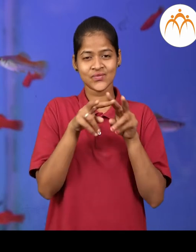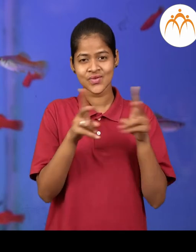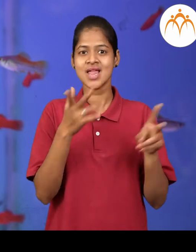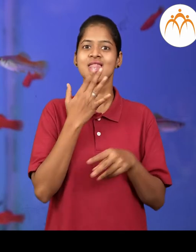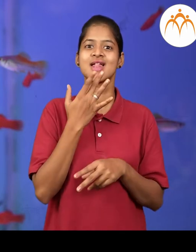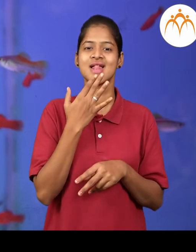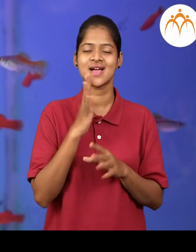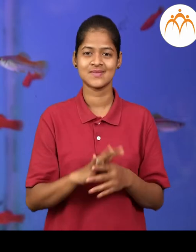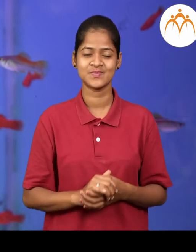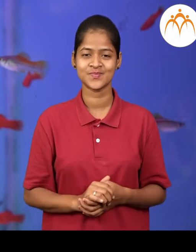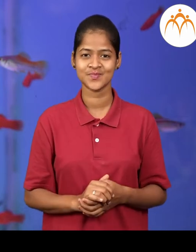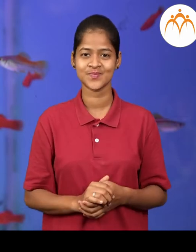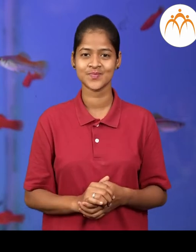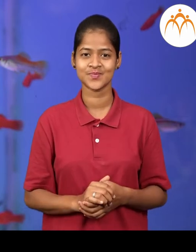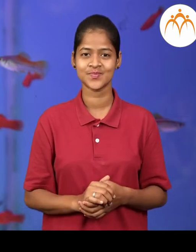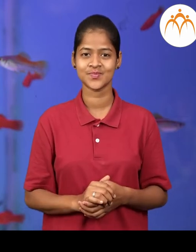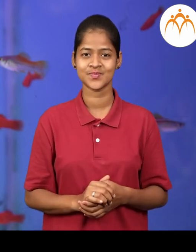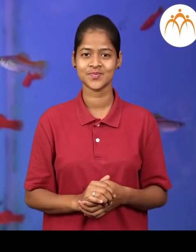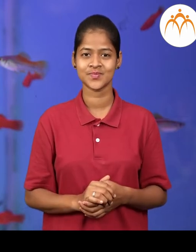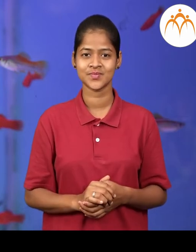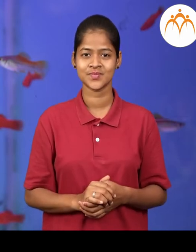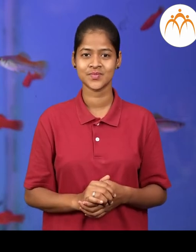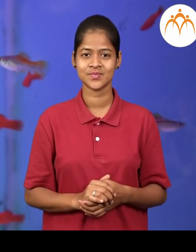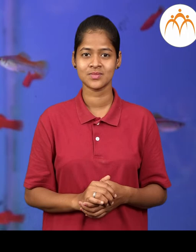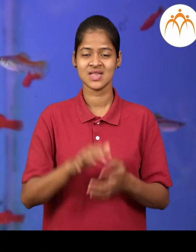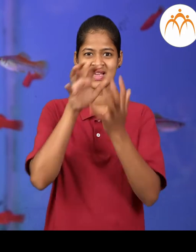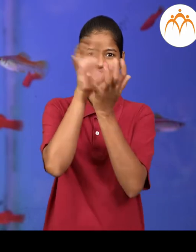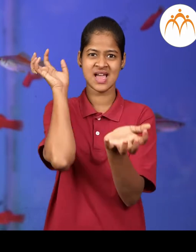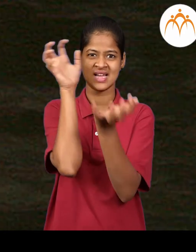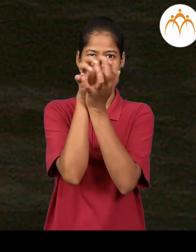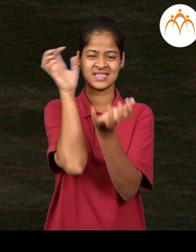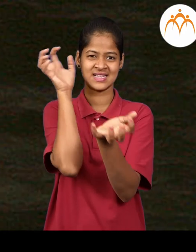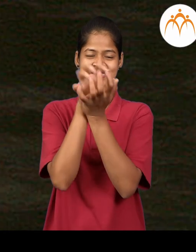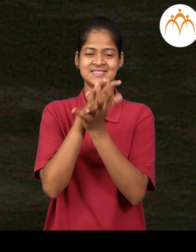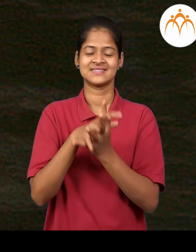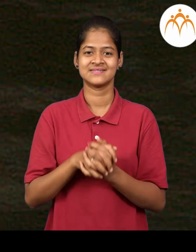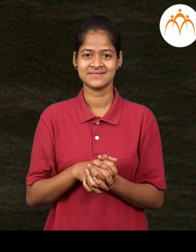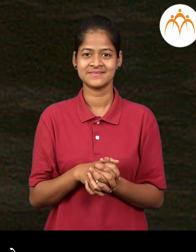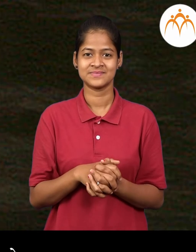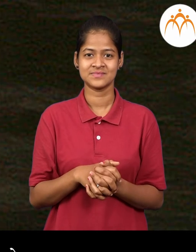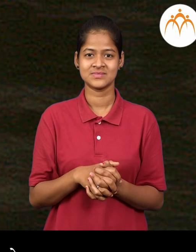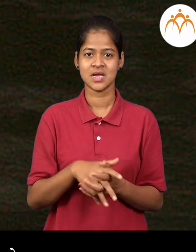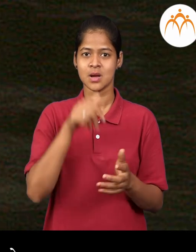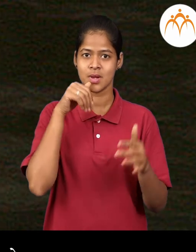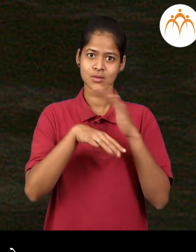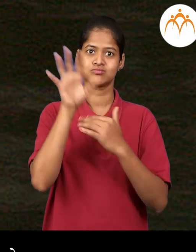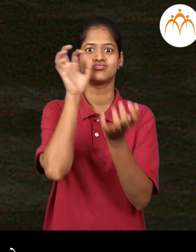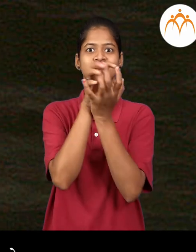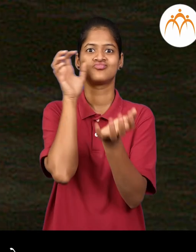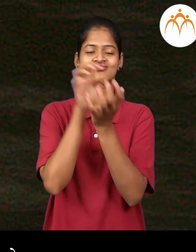मासे अनेक रंगान से अस्तात मगर मगर